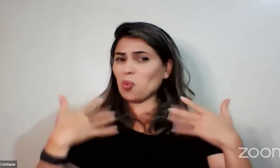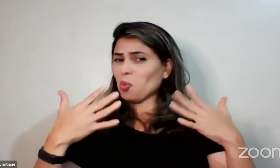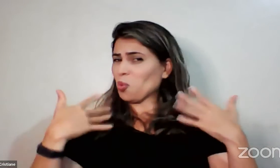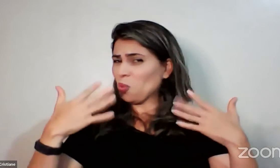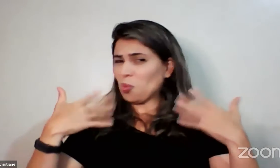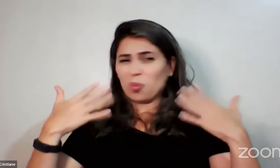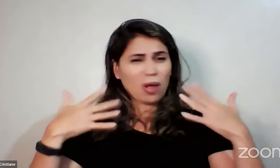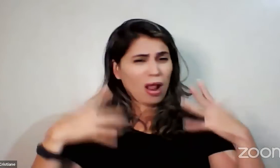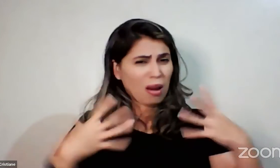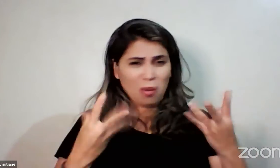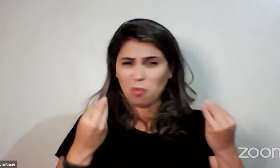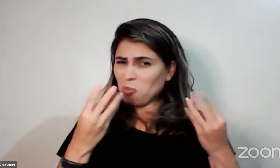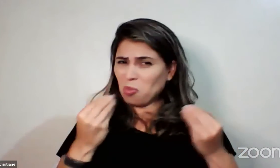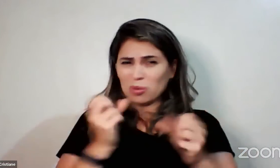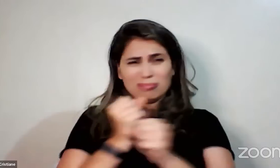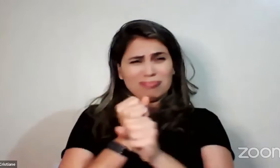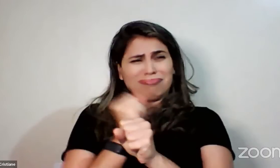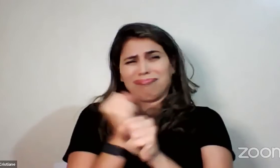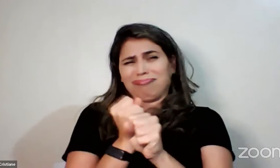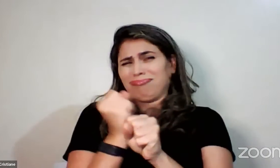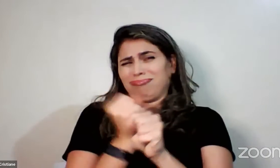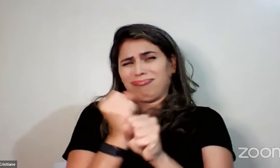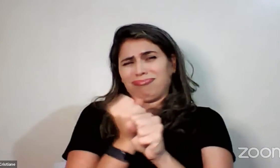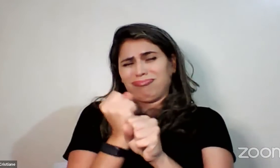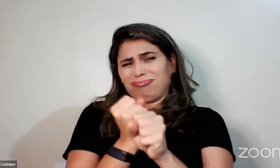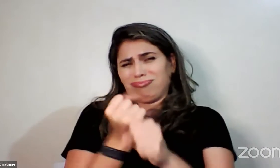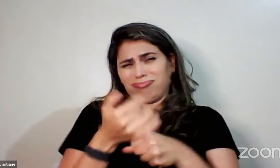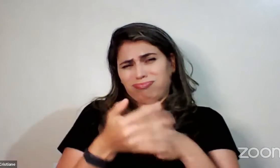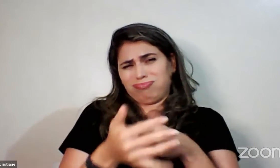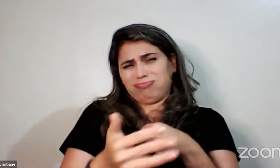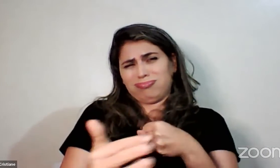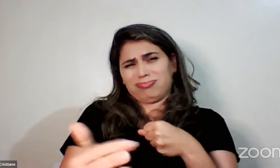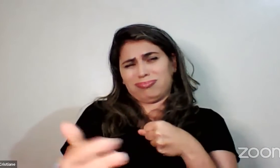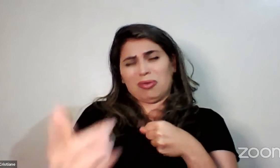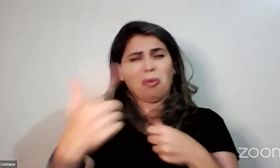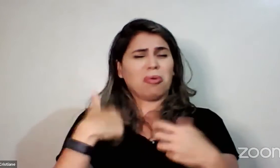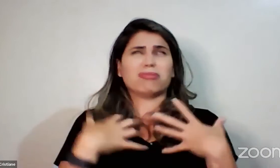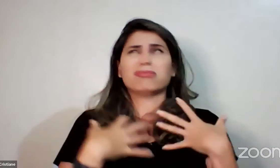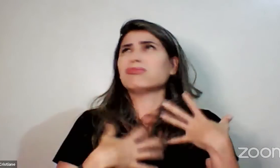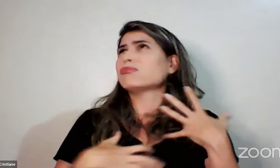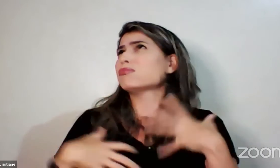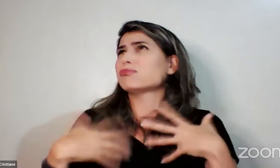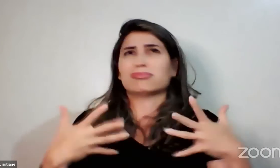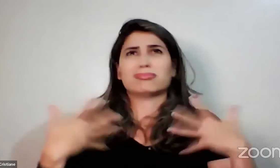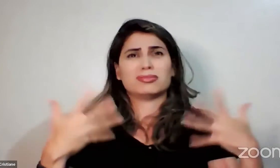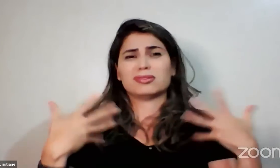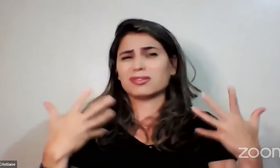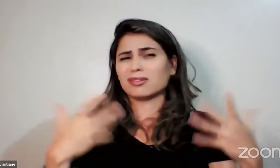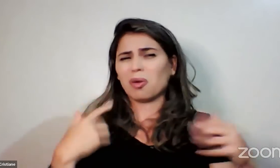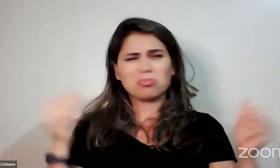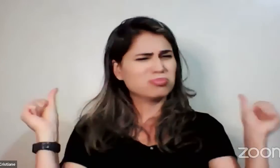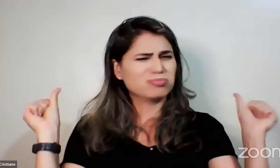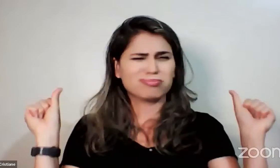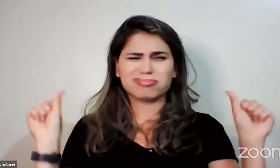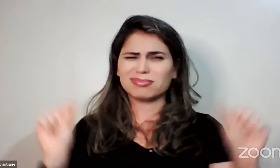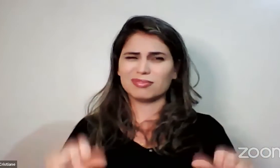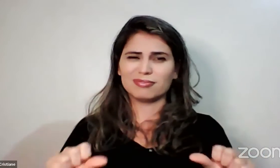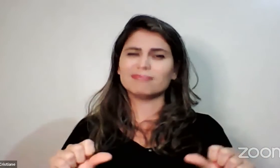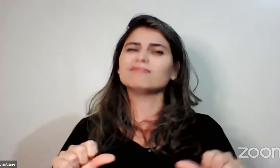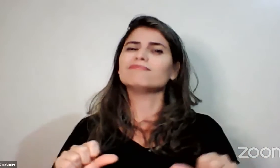né? Devia ser um pouquinho, né? E não ficar por tanto tempo incomodado ou tirando a qualidade de vida, né?